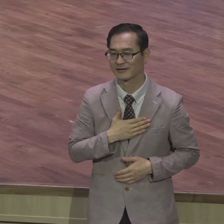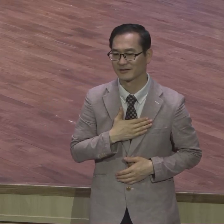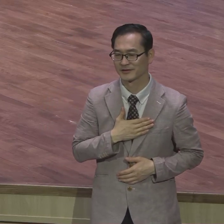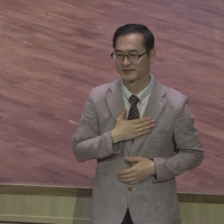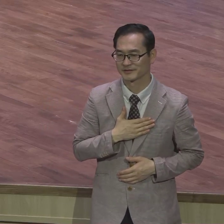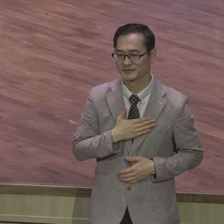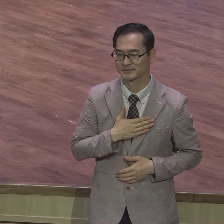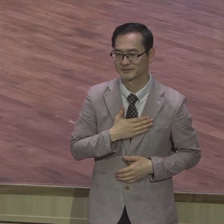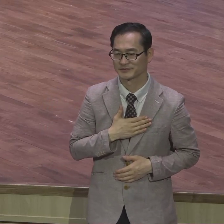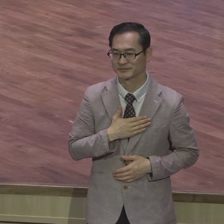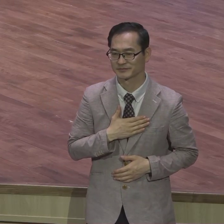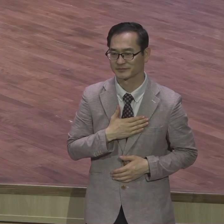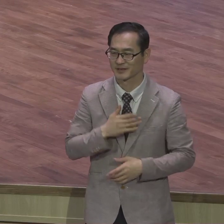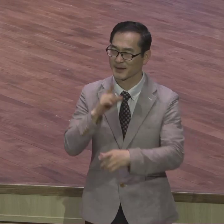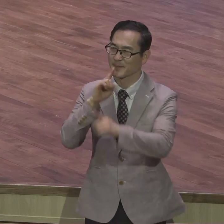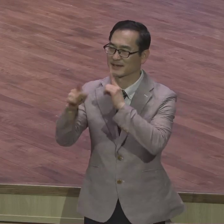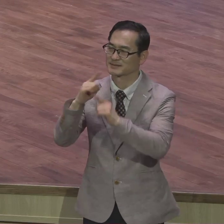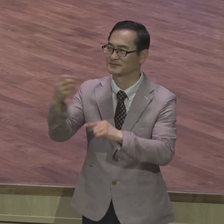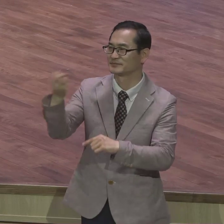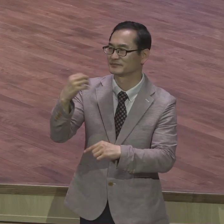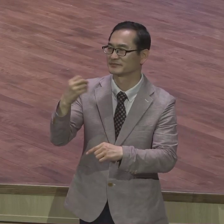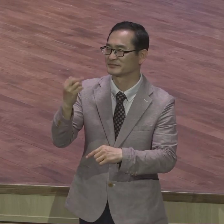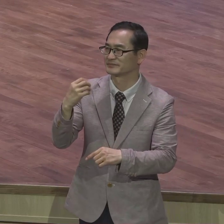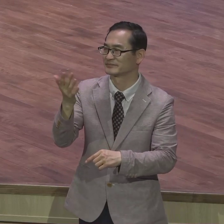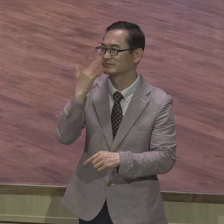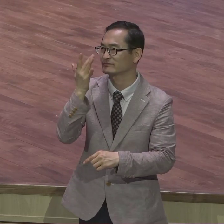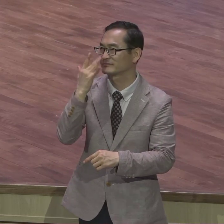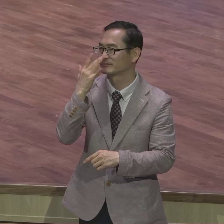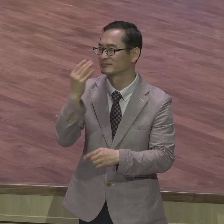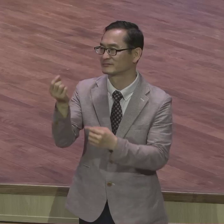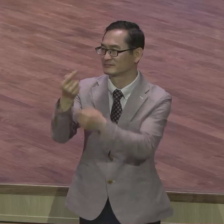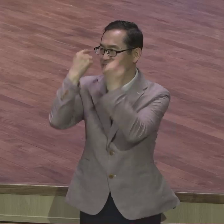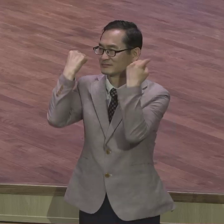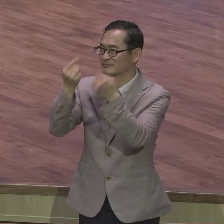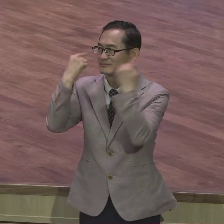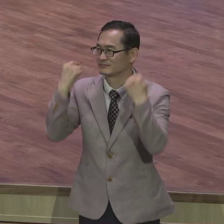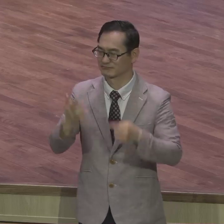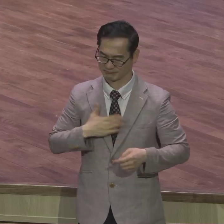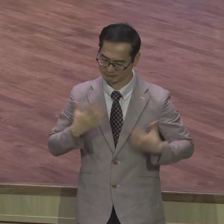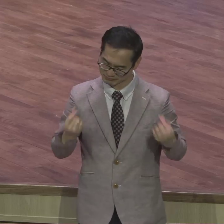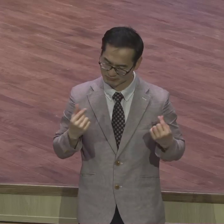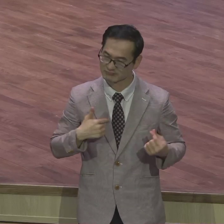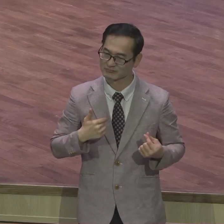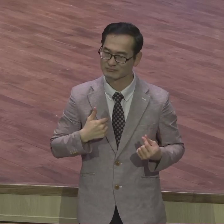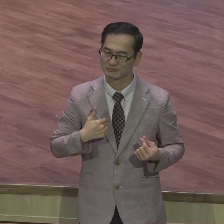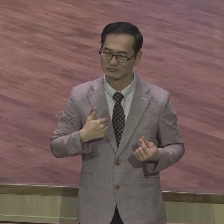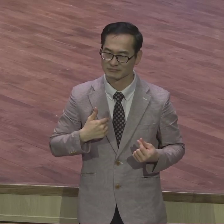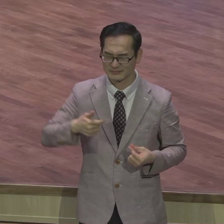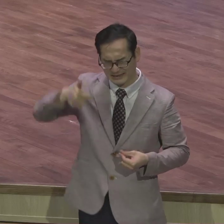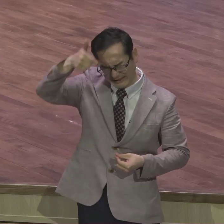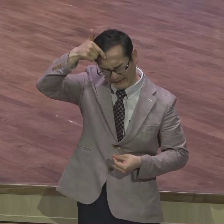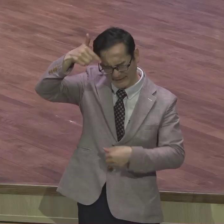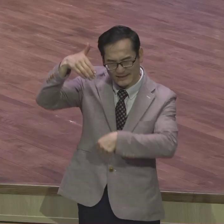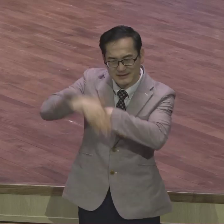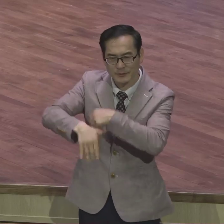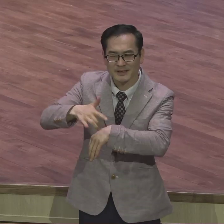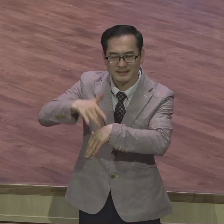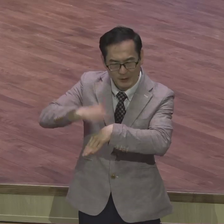옛날에 옛 털 자기 3장 6장 11장에 갇혀 있구나 뭐든지 자기